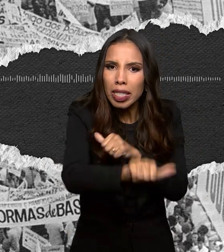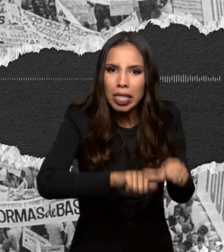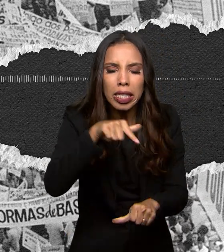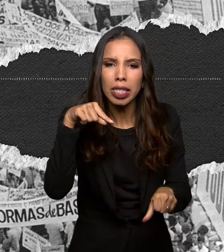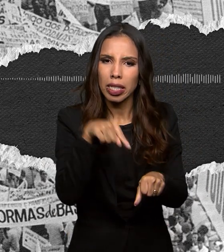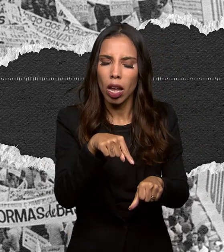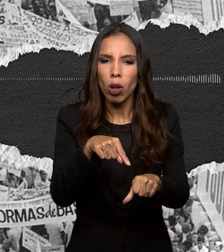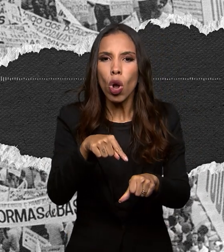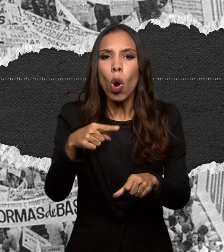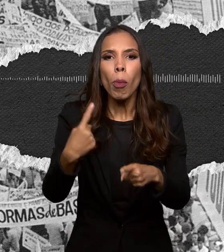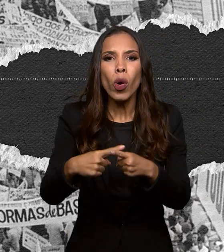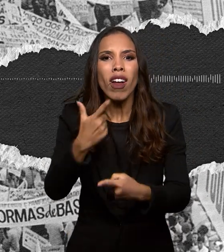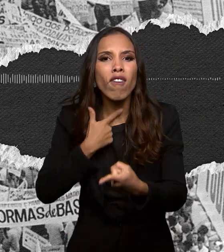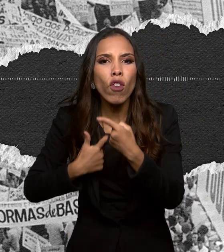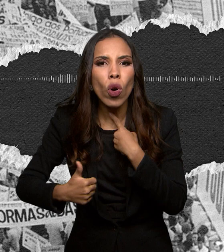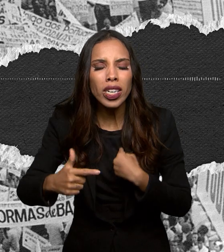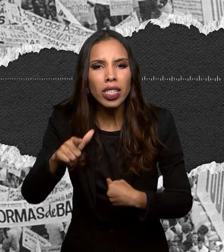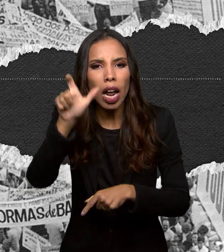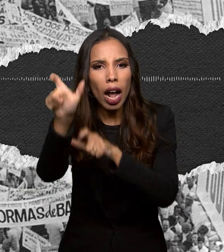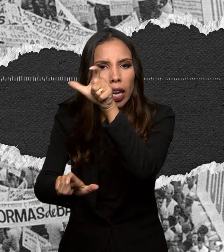aos anseios de desenvolvimento dessa nação.